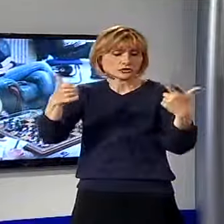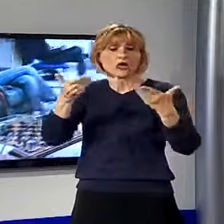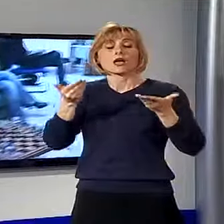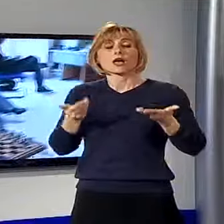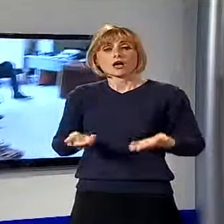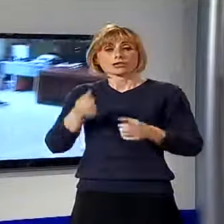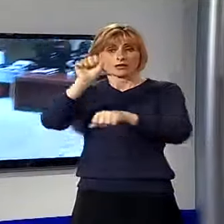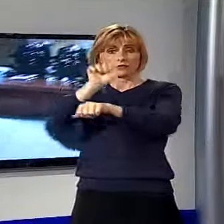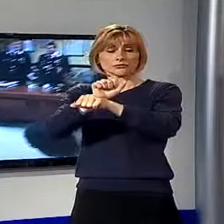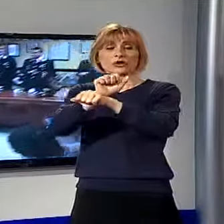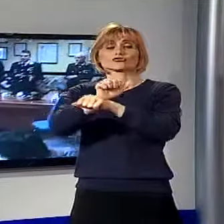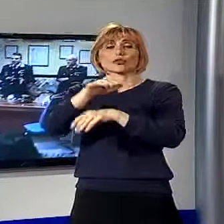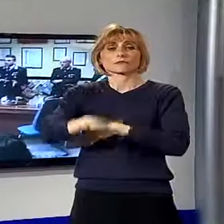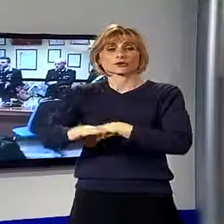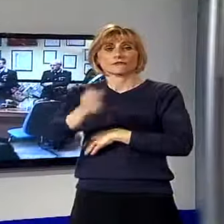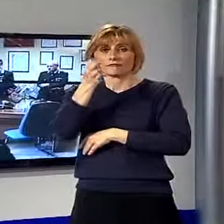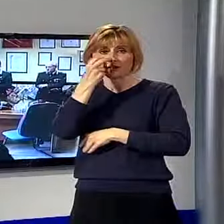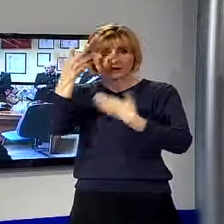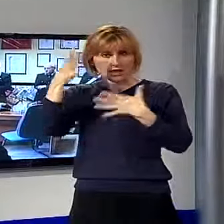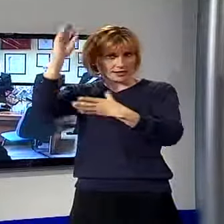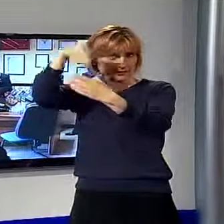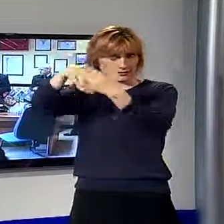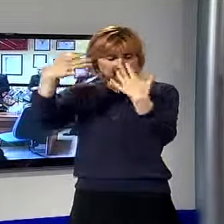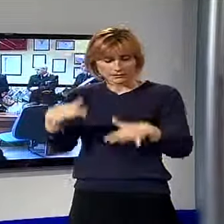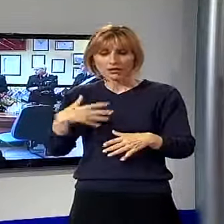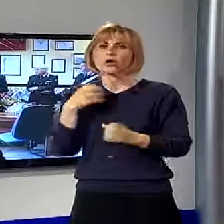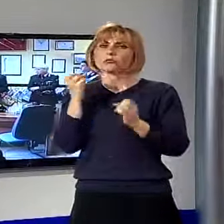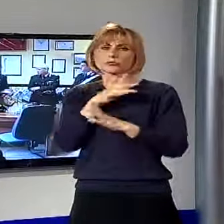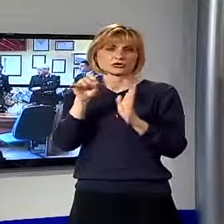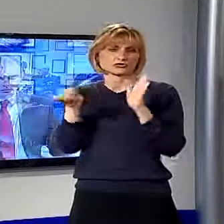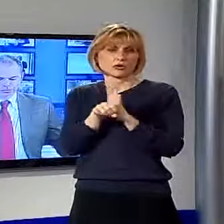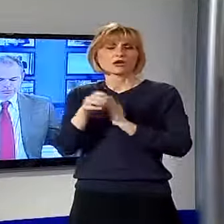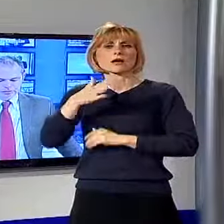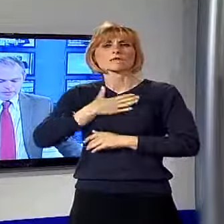minorile di Firenze. Un'altra brutta storia di minori e di cronaca.